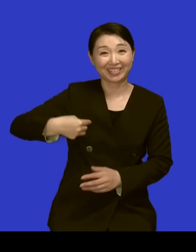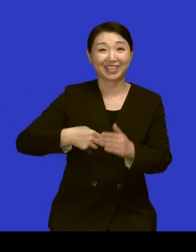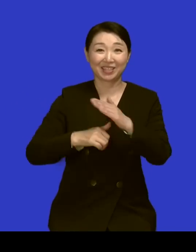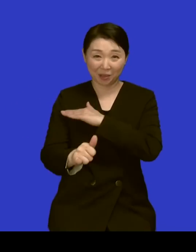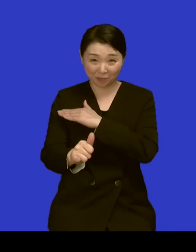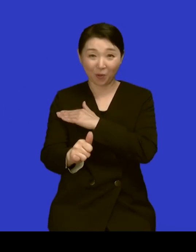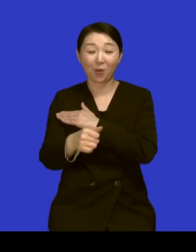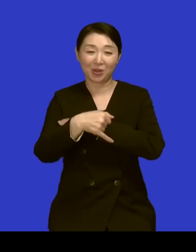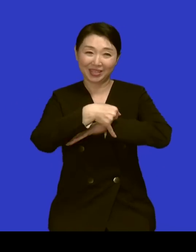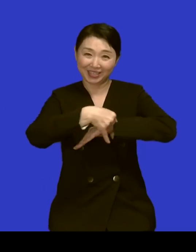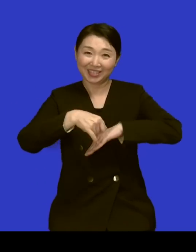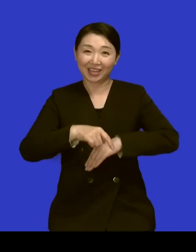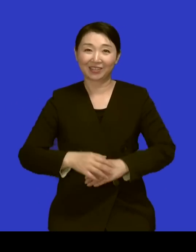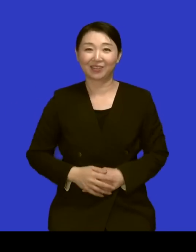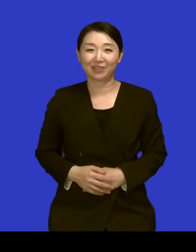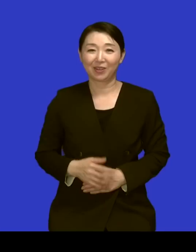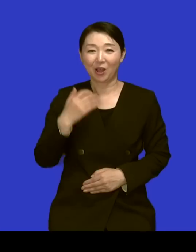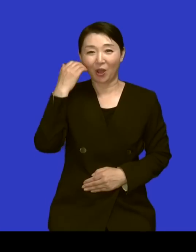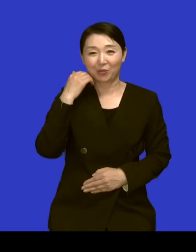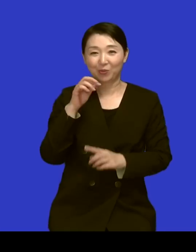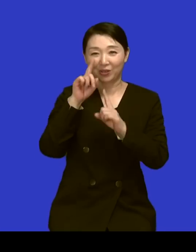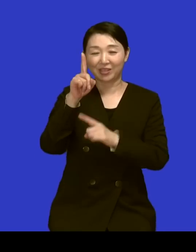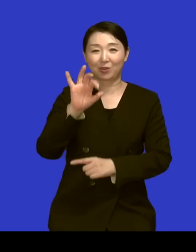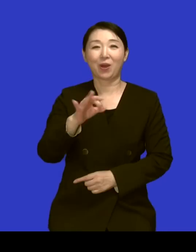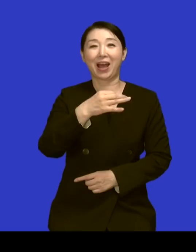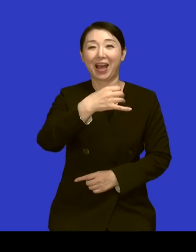이광희 패션 디자이너님 모셔보겠습니다 어서오세요